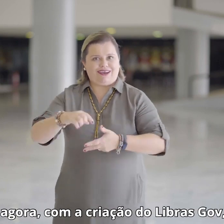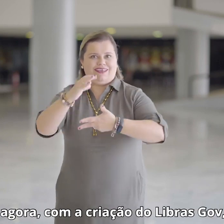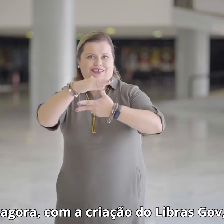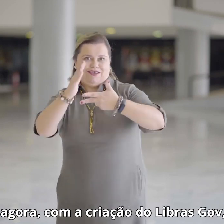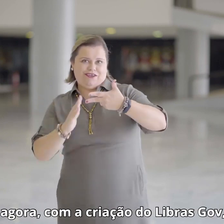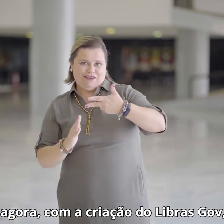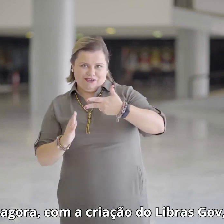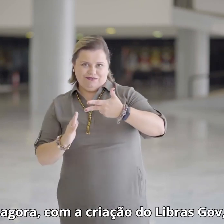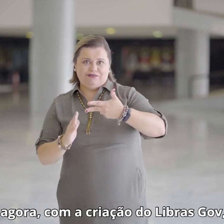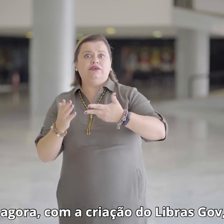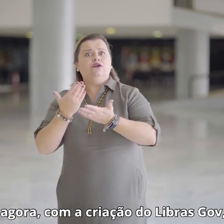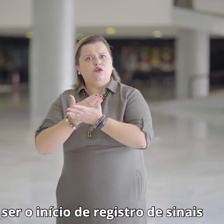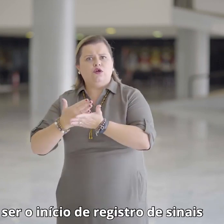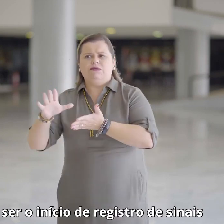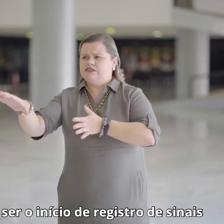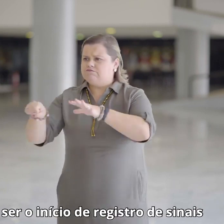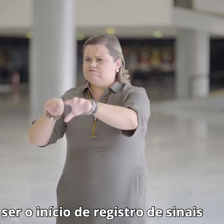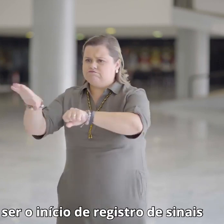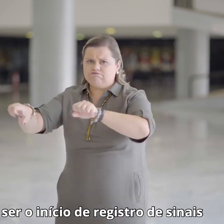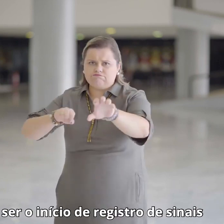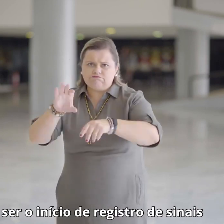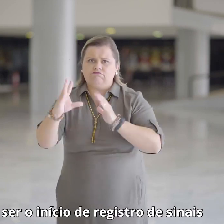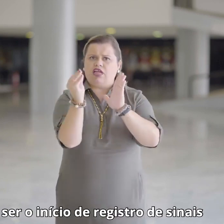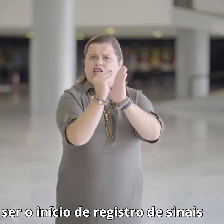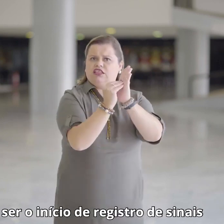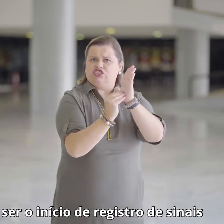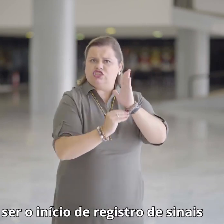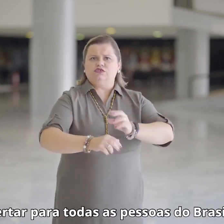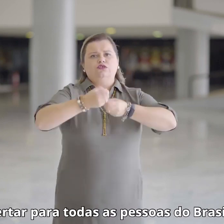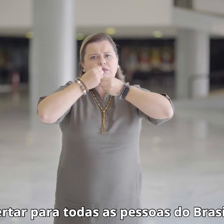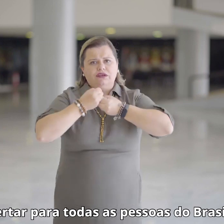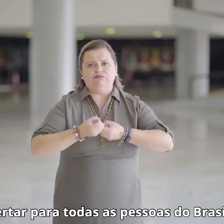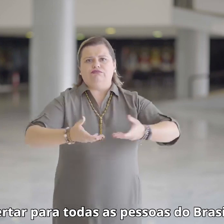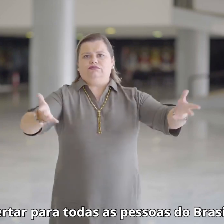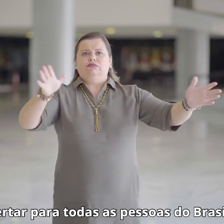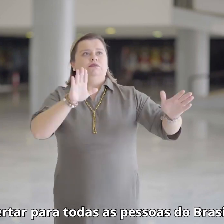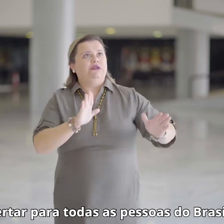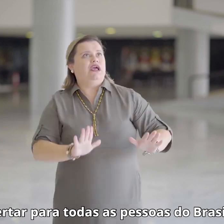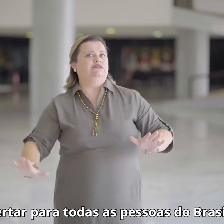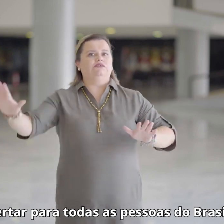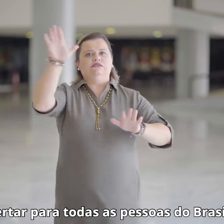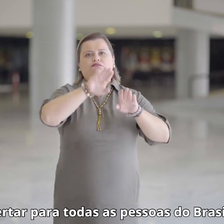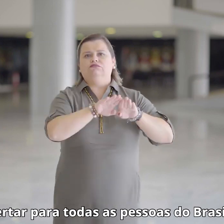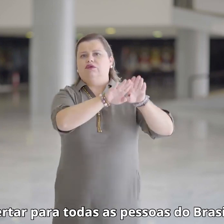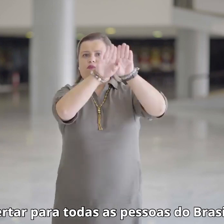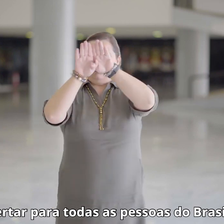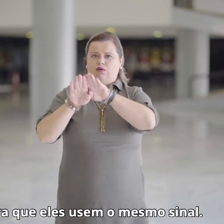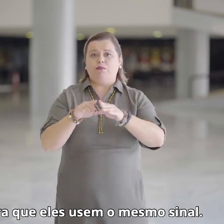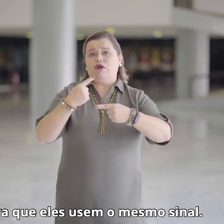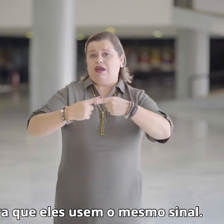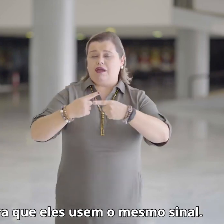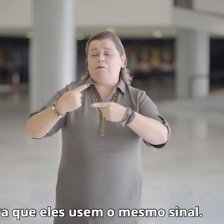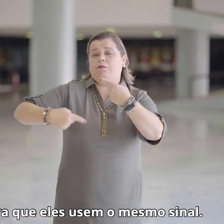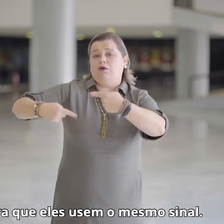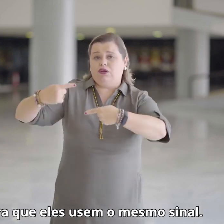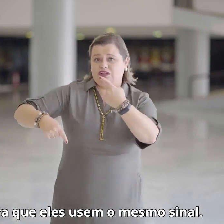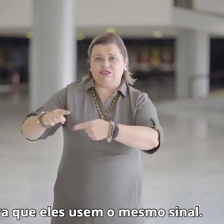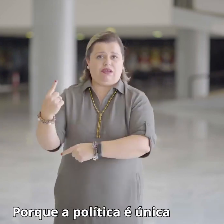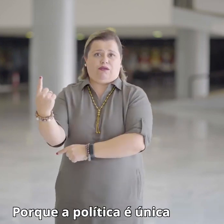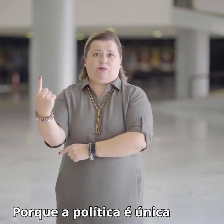criação do Librasgov, vai ser o início de registro de sinais para ofertar para todas as pessoas do Brasil para que eles usem o mesmo sinal, porque a